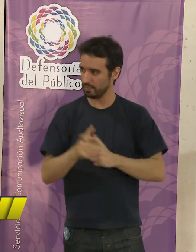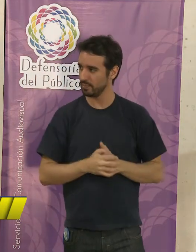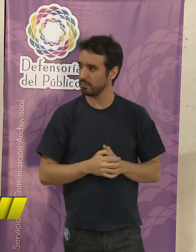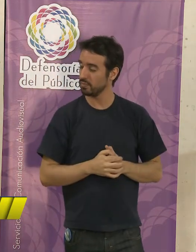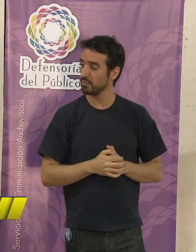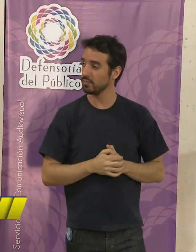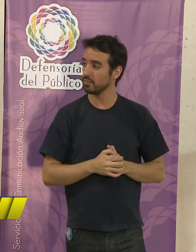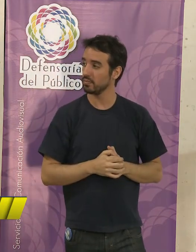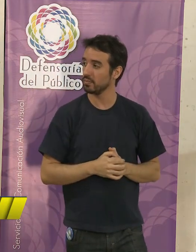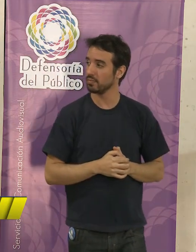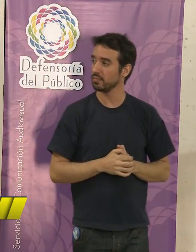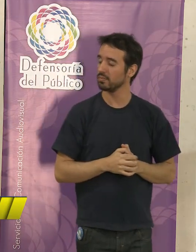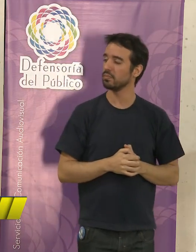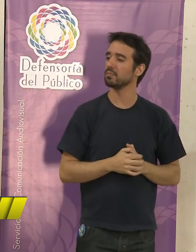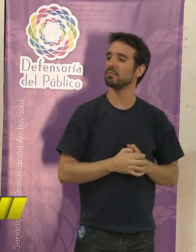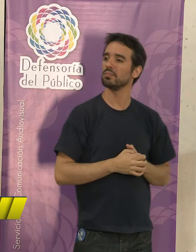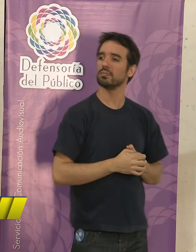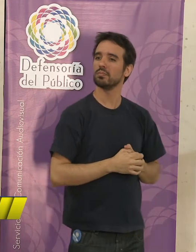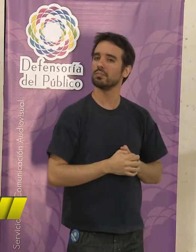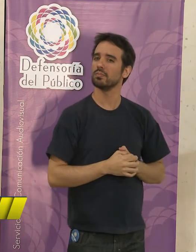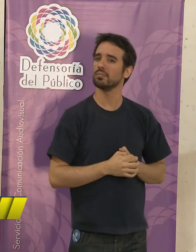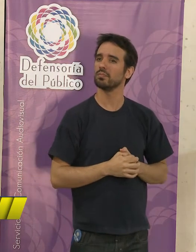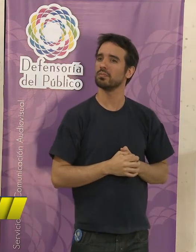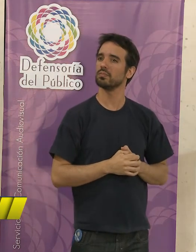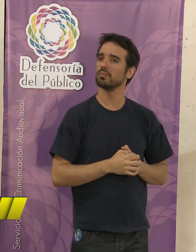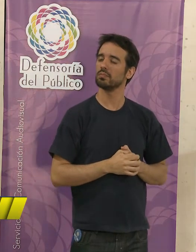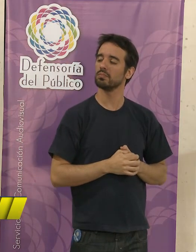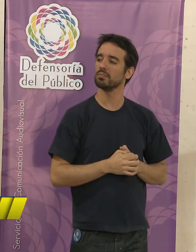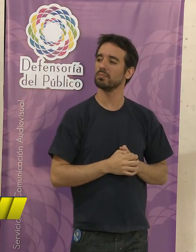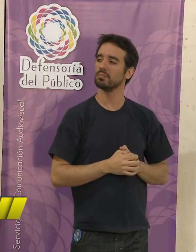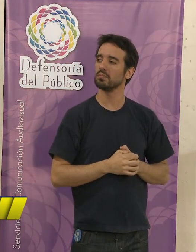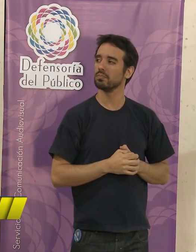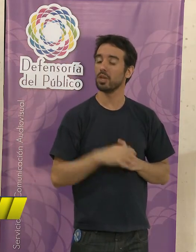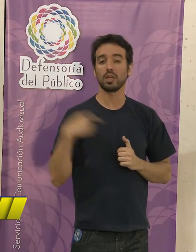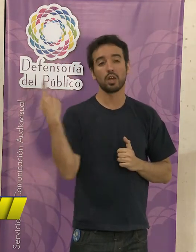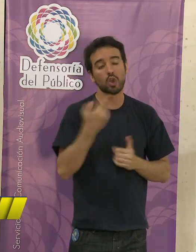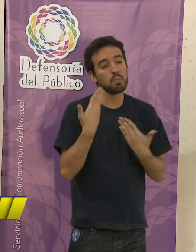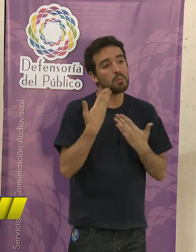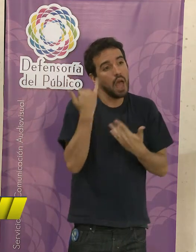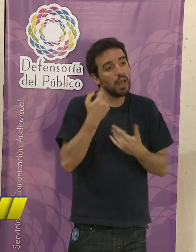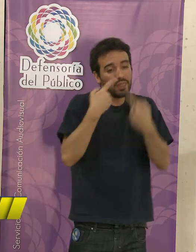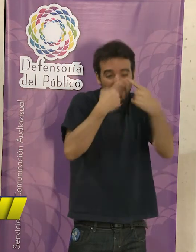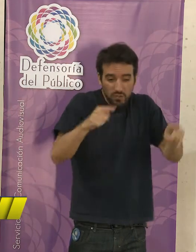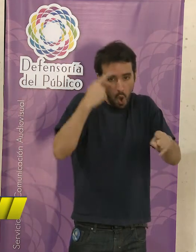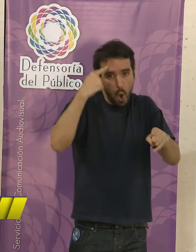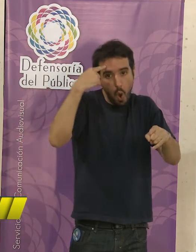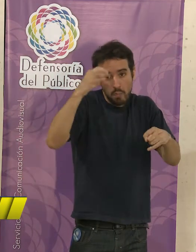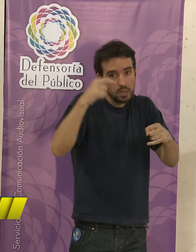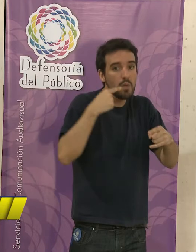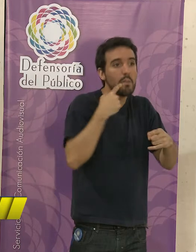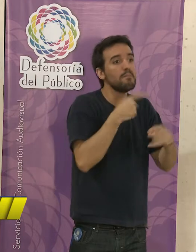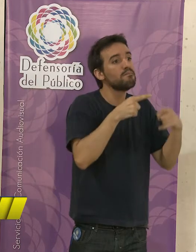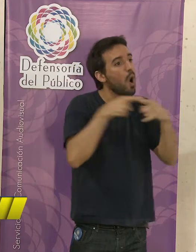tener diferentes opiniones políticas e